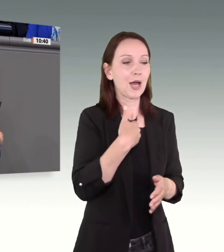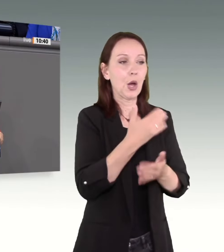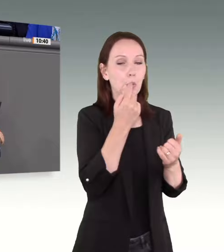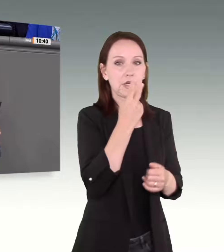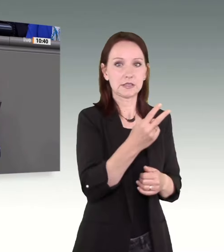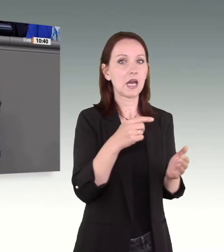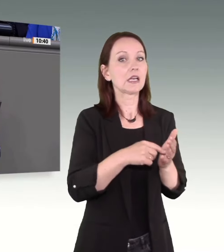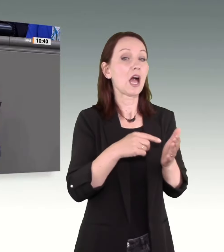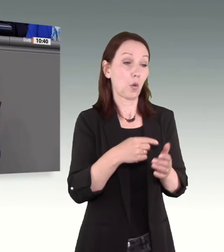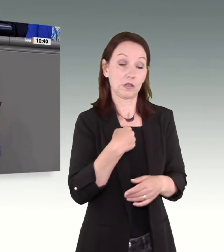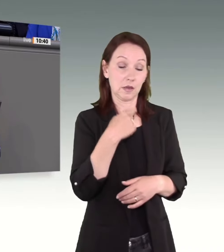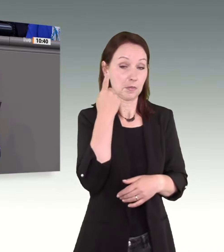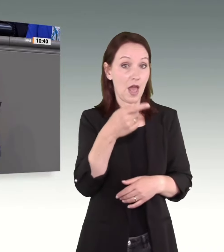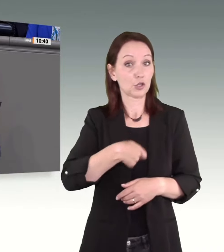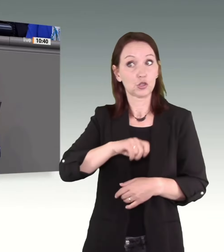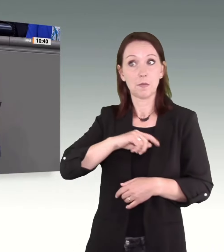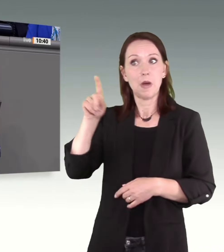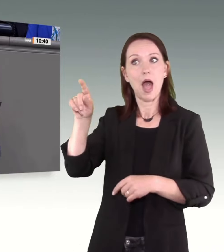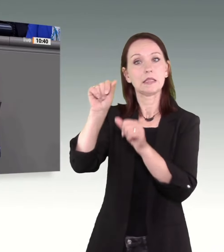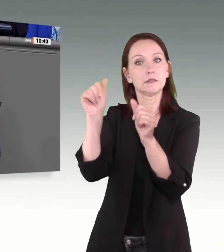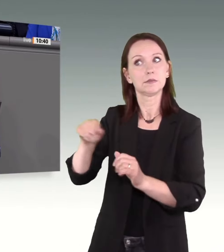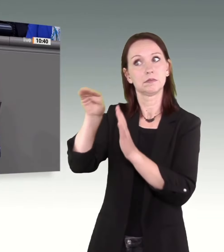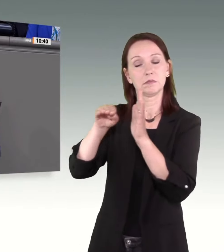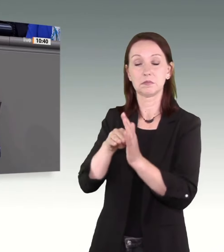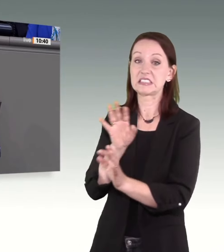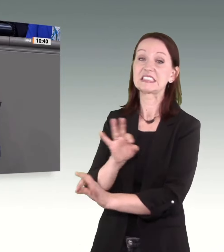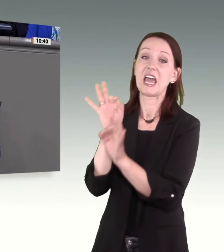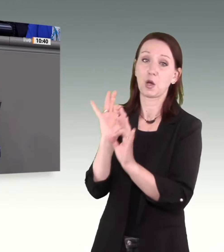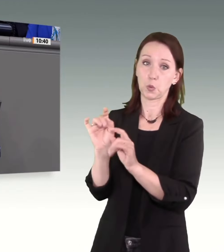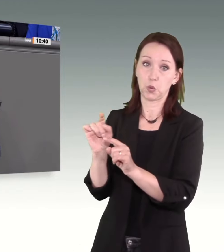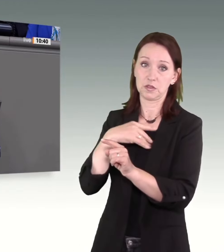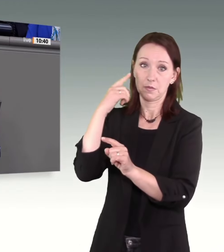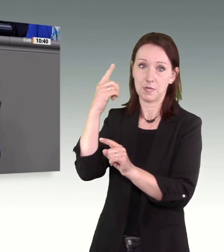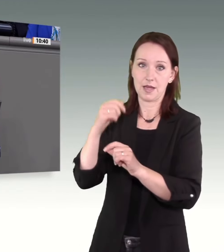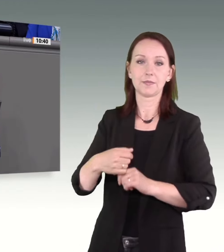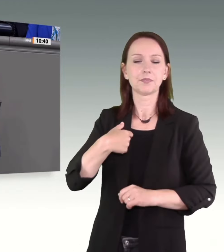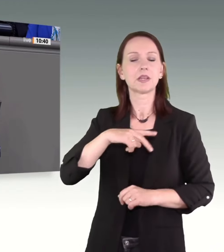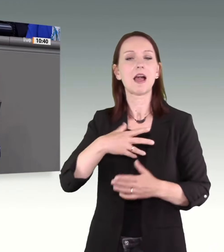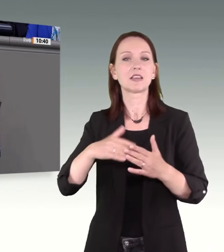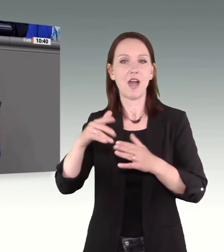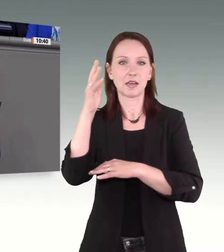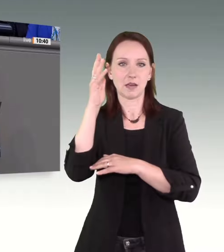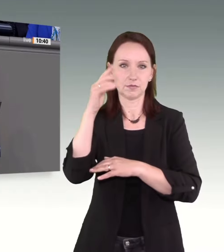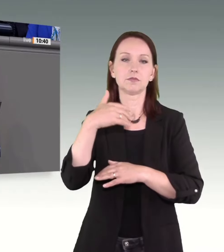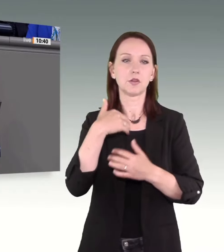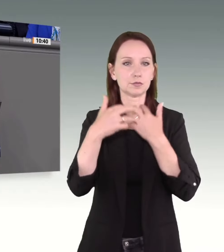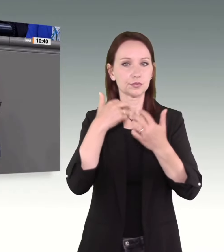hervorragend in Spanien. Wenn ich jetzt gleich weiterrede, auch da werde ich dann darauf eingehen, was wir als Bundesregierung eigentlich so machen. Wir haben